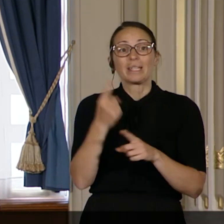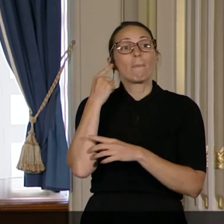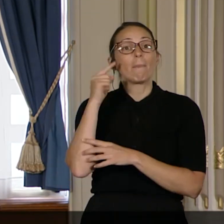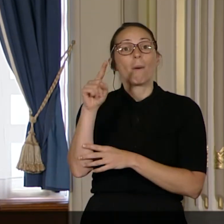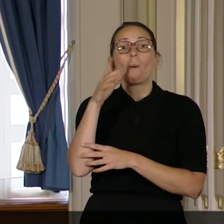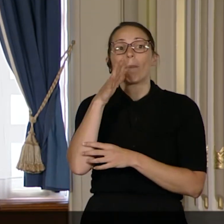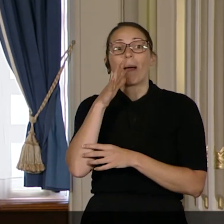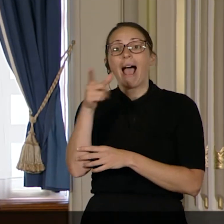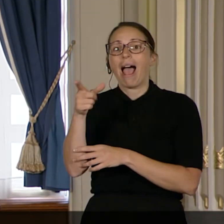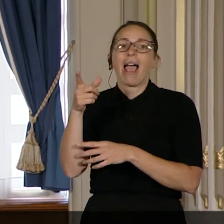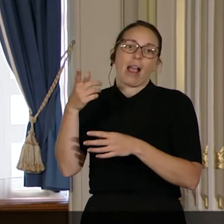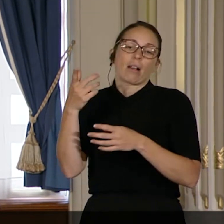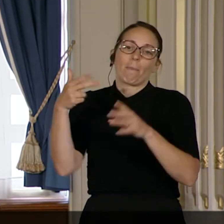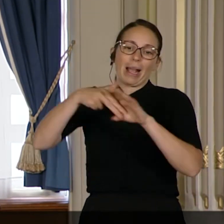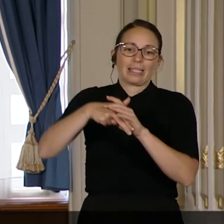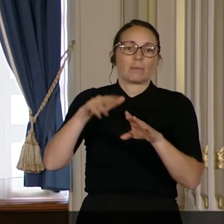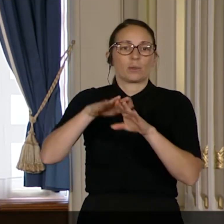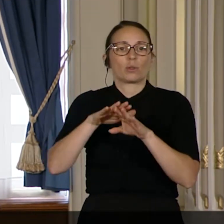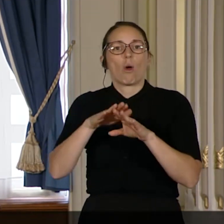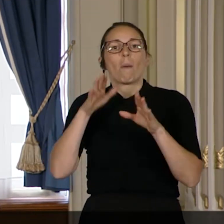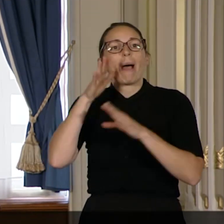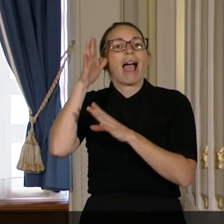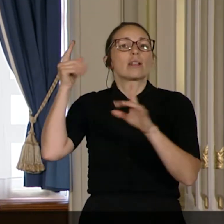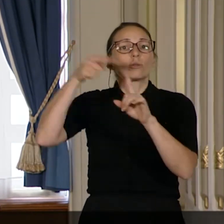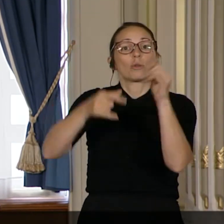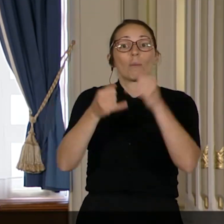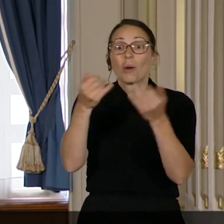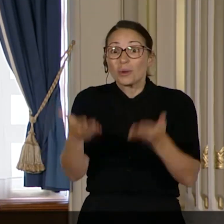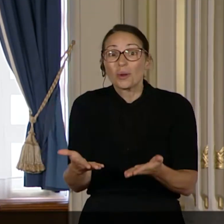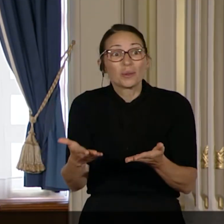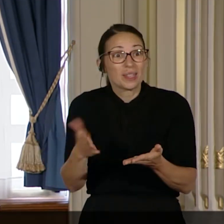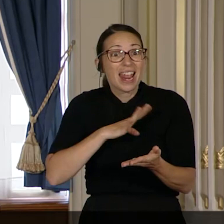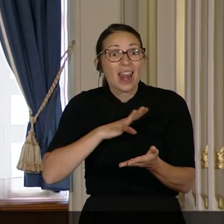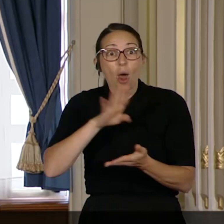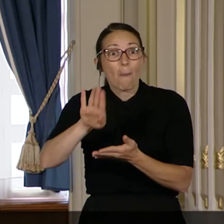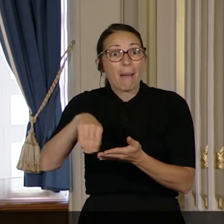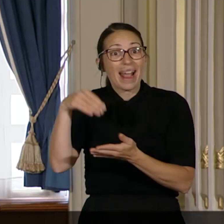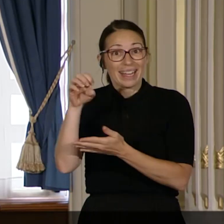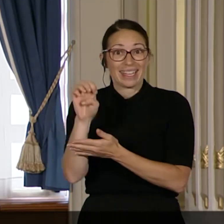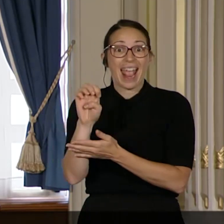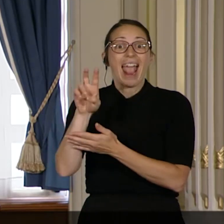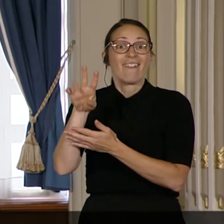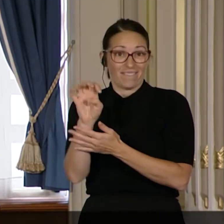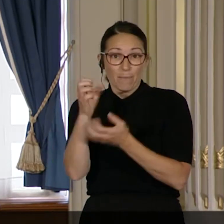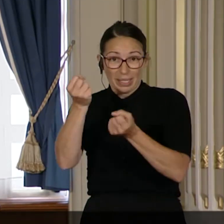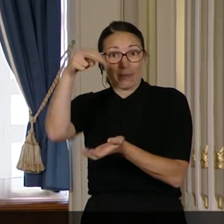au maire de parents jusqu'au bout, avec moi aujourd'hui, Marie-Ève. Tu peux te lever, Marie-Ève?